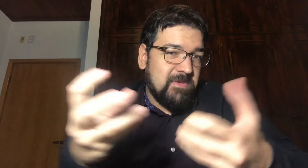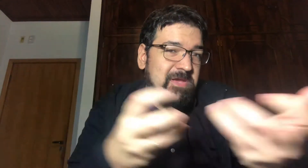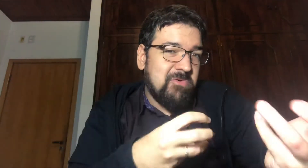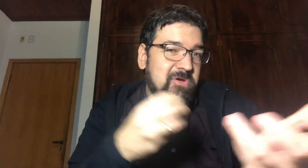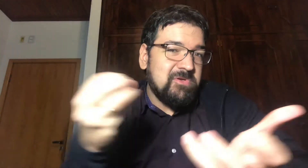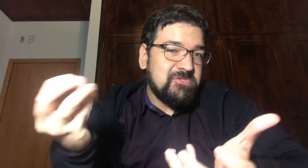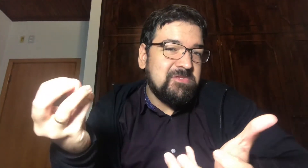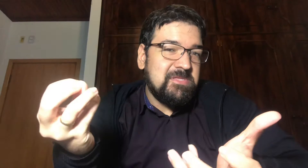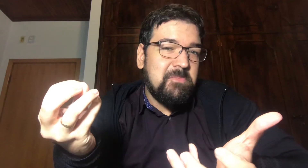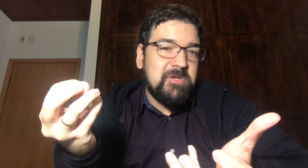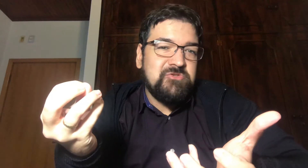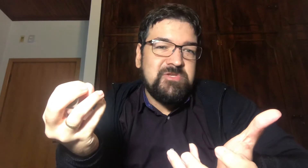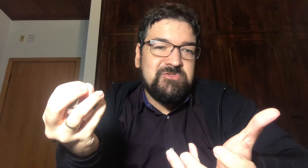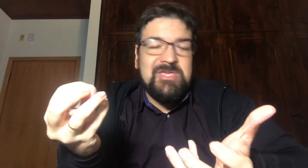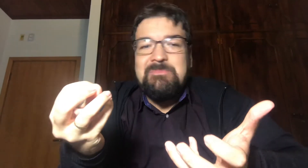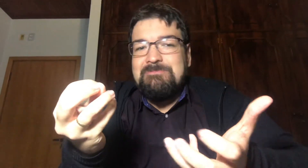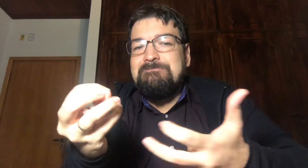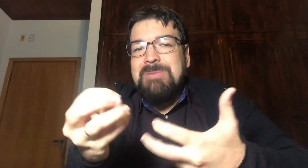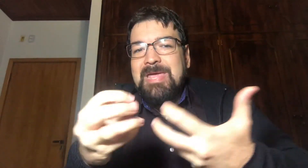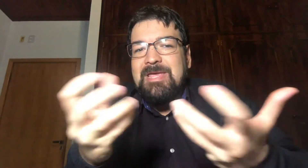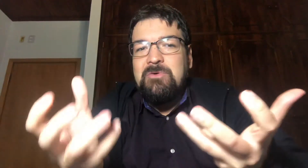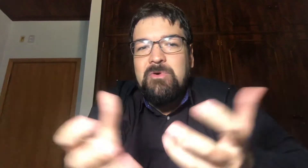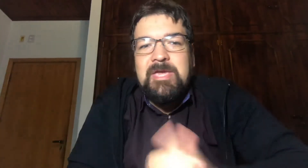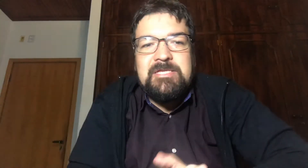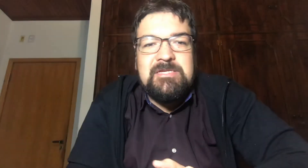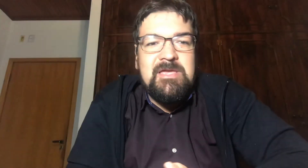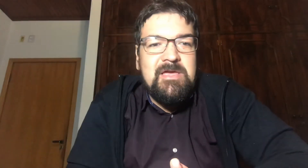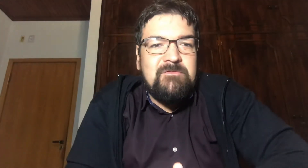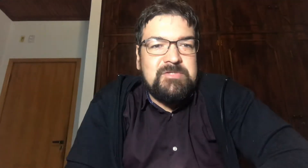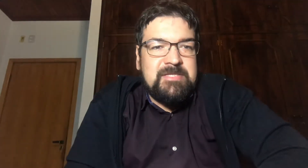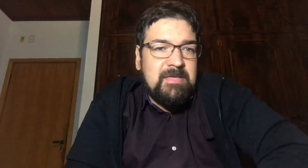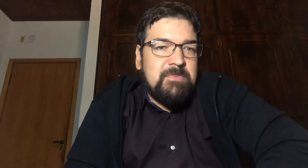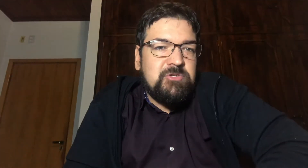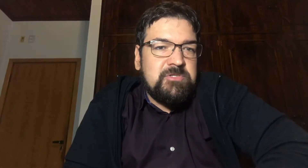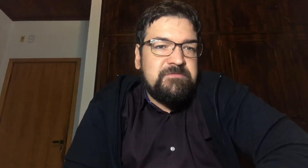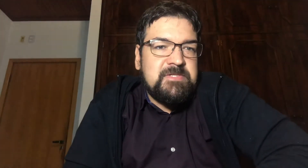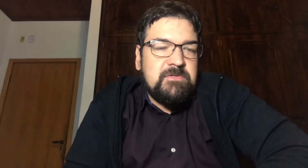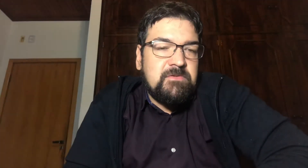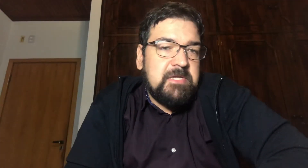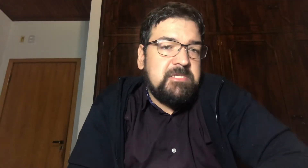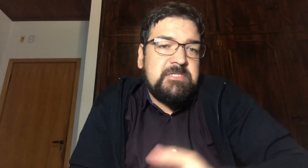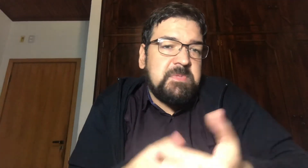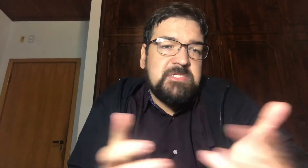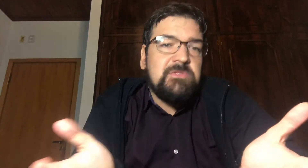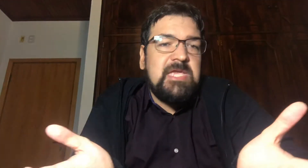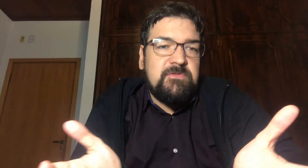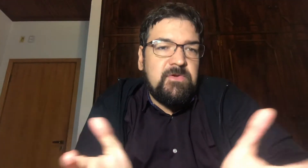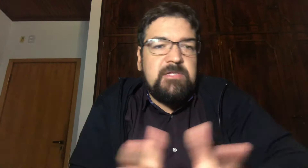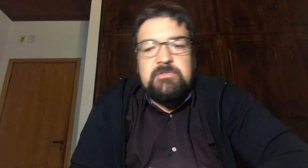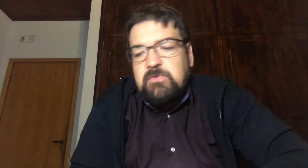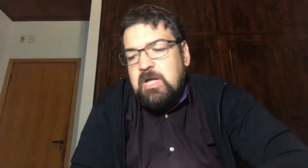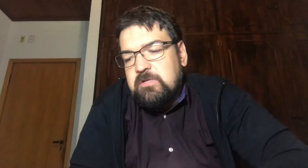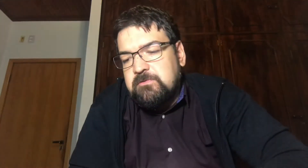também correr o risco de ter um prejuízo Que é bem recorrente Você ter prejuízo fazendo trade Em especial day trade, no caso